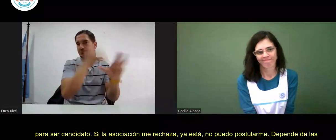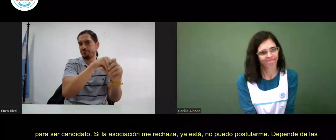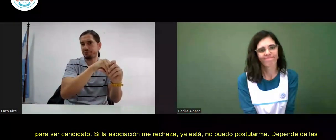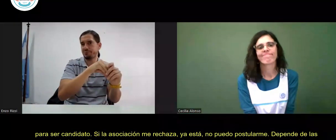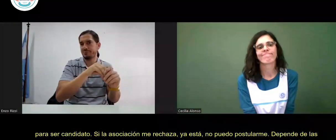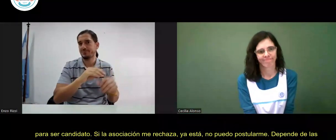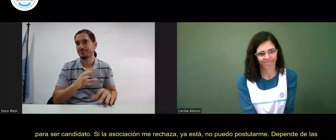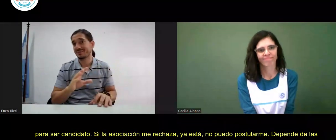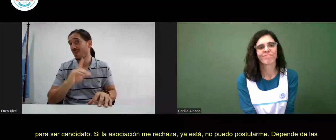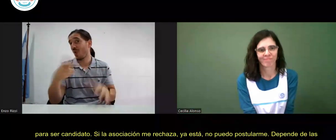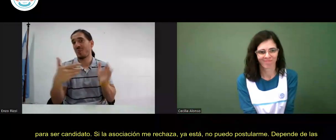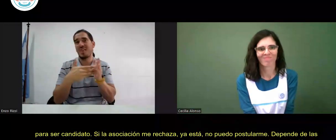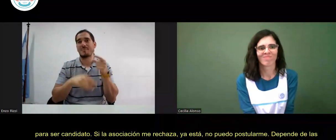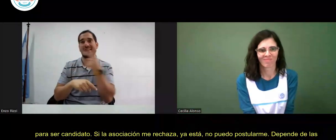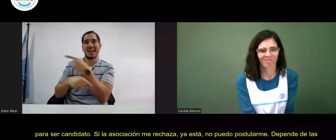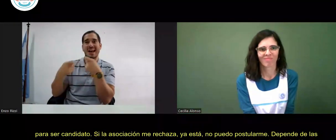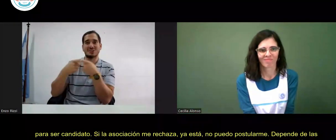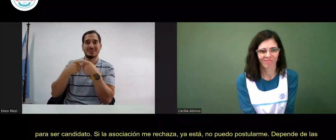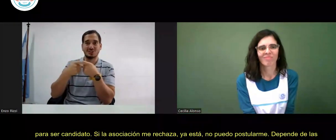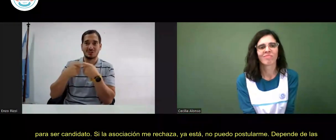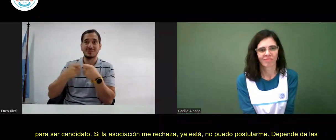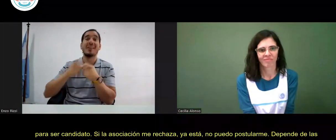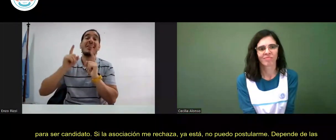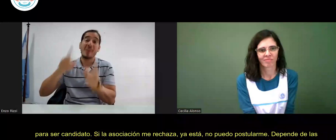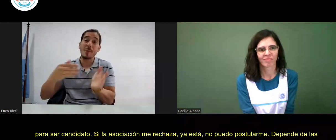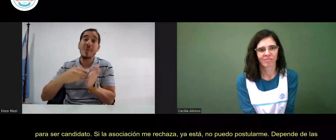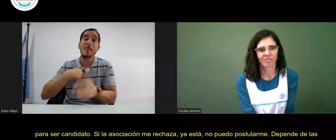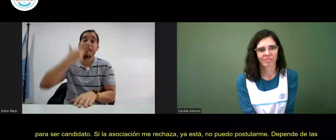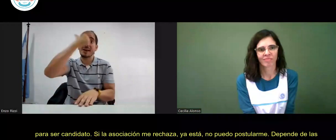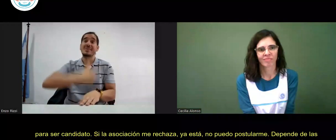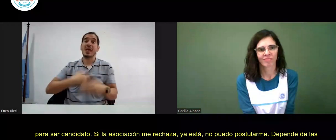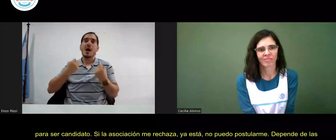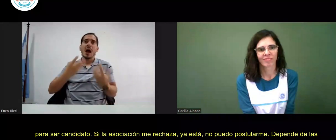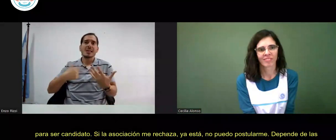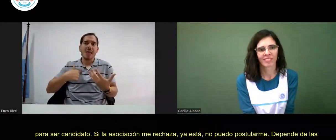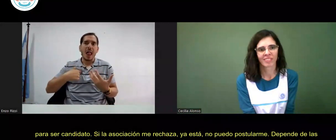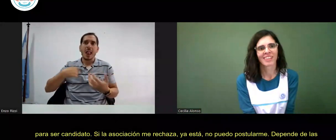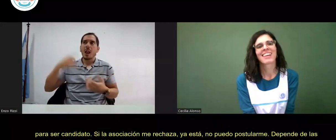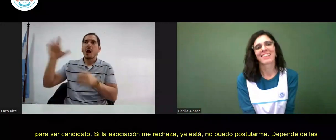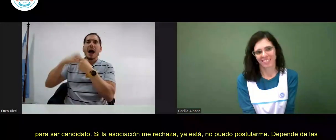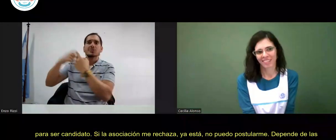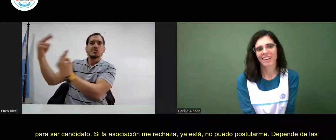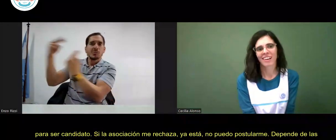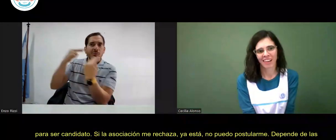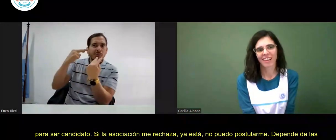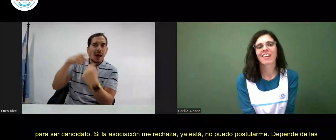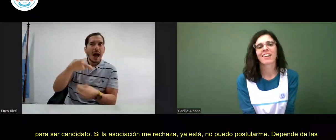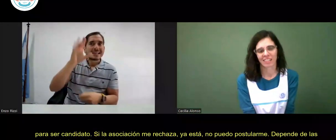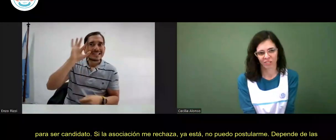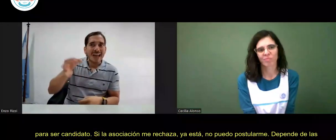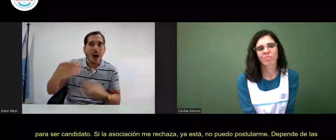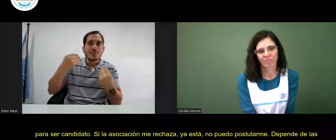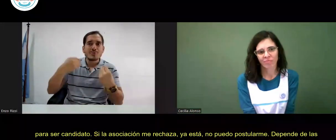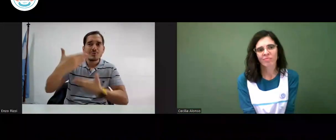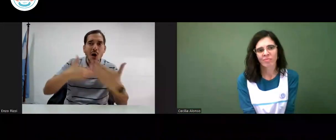no puedo postularme. Depende de las asociaciones. También depende de cómo sea la persona, cómo es vista